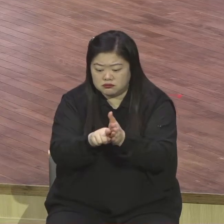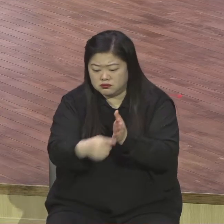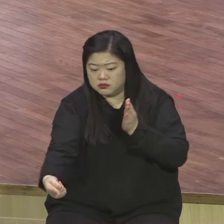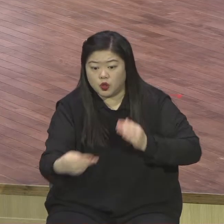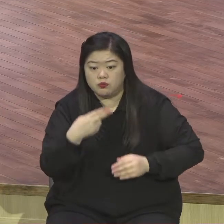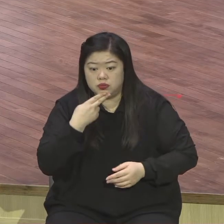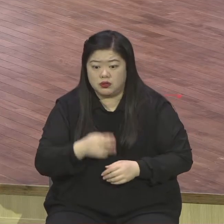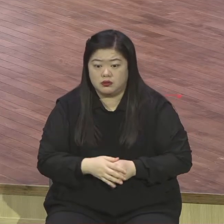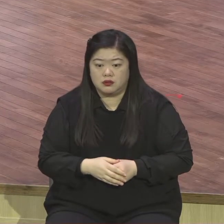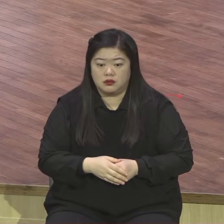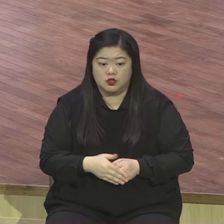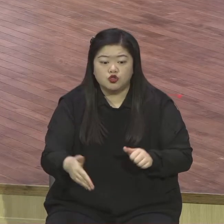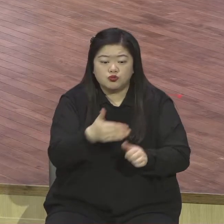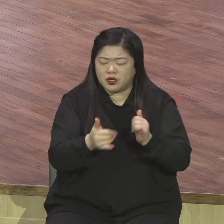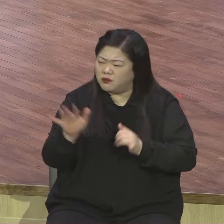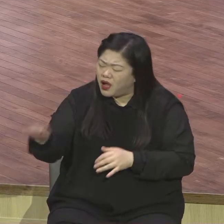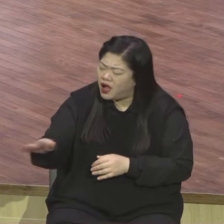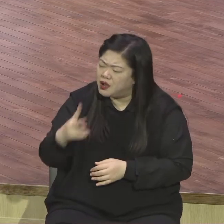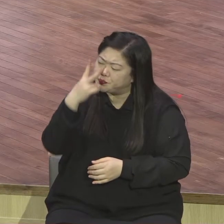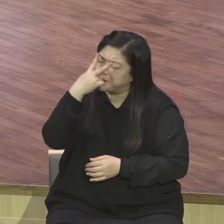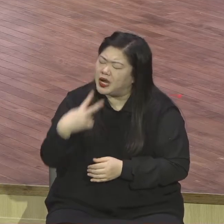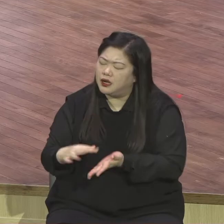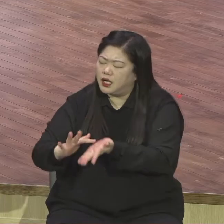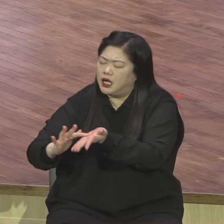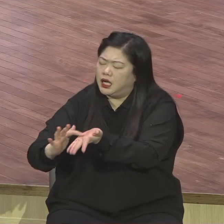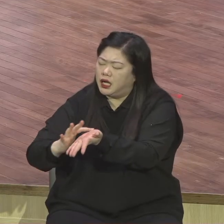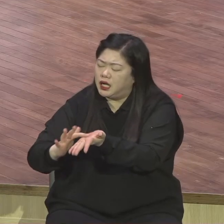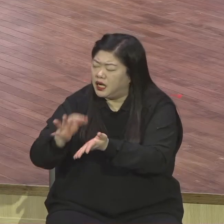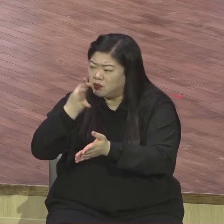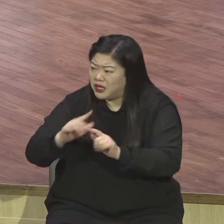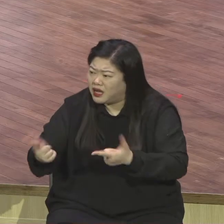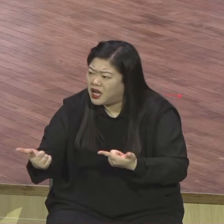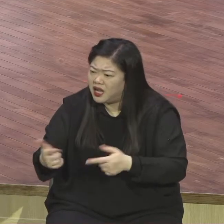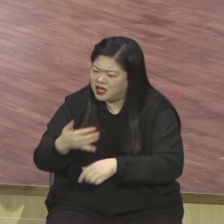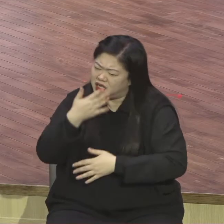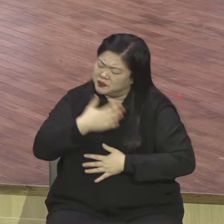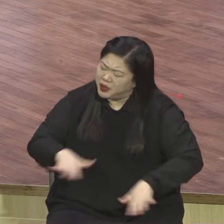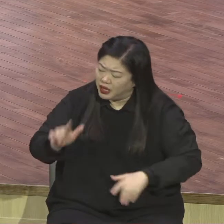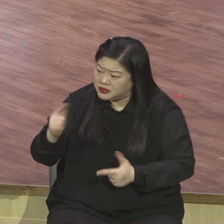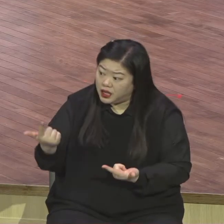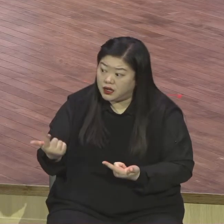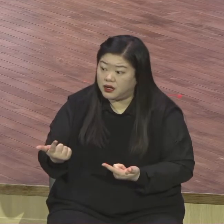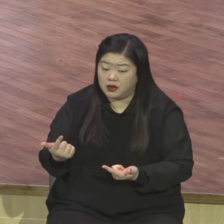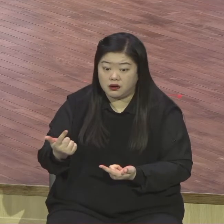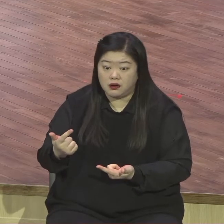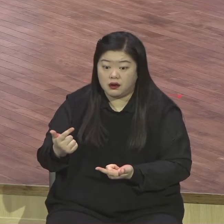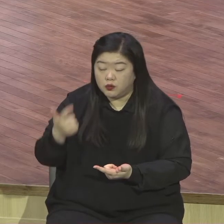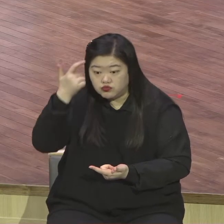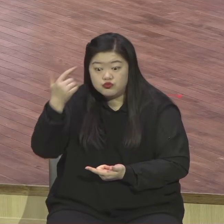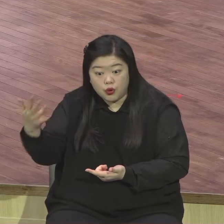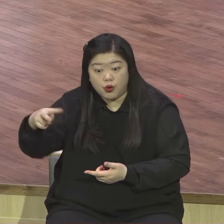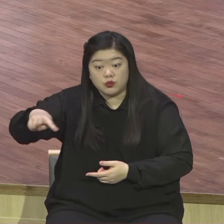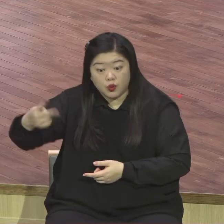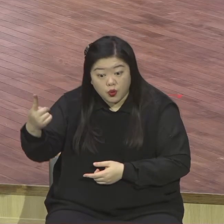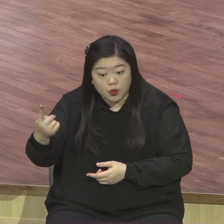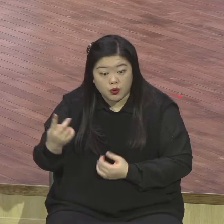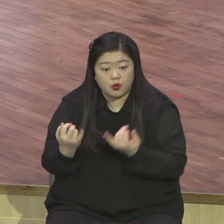힘들지 않느냐고 피곤하지 않느냐고 그럴 때 말할 때마다 한결같이 이분은 이렇게 말했습니다